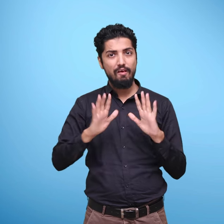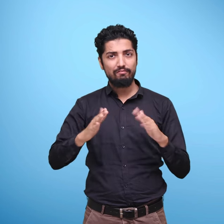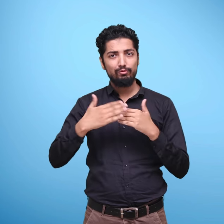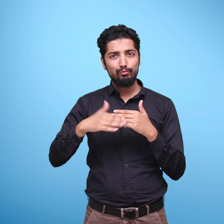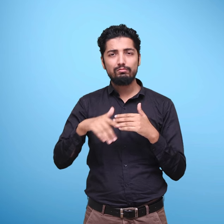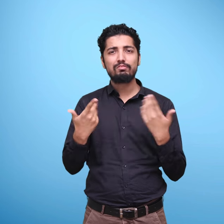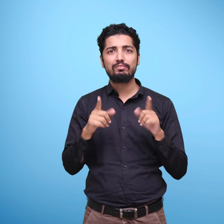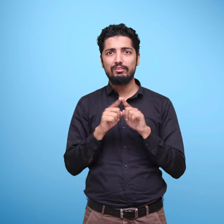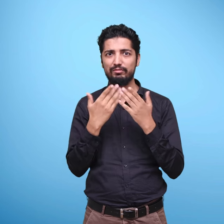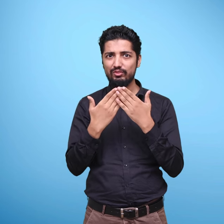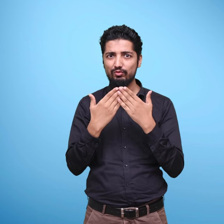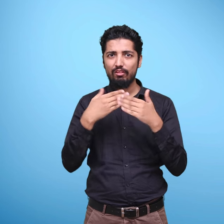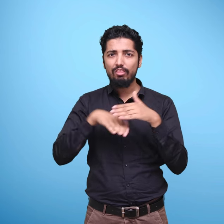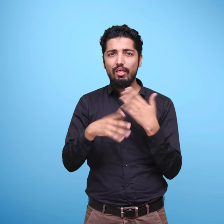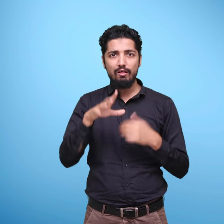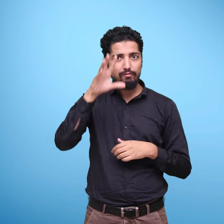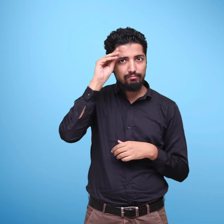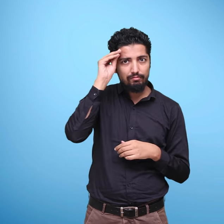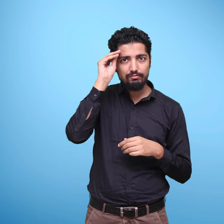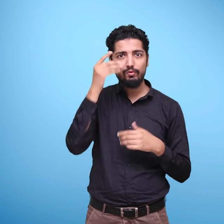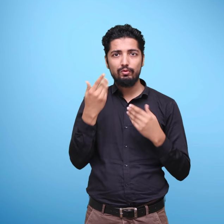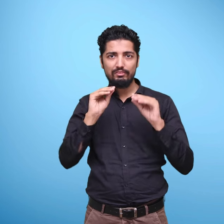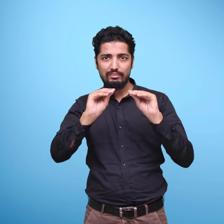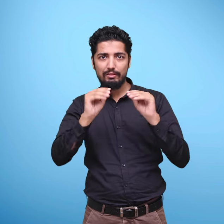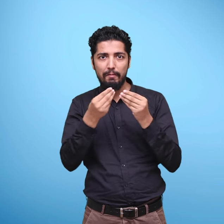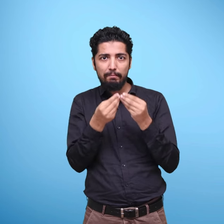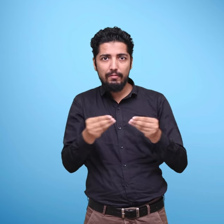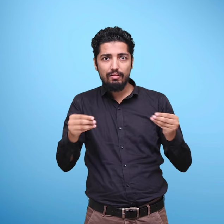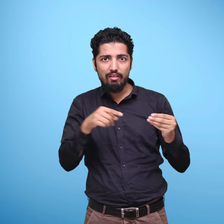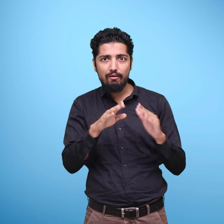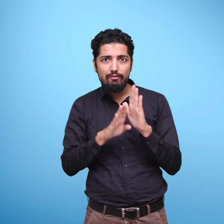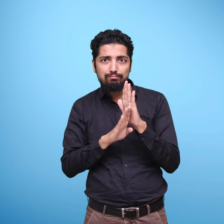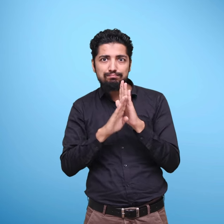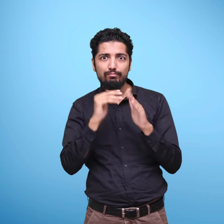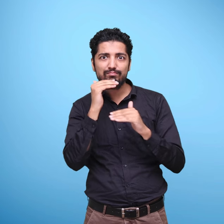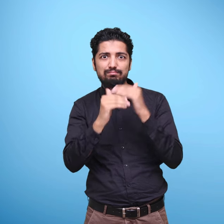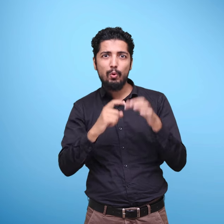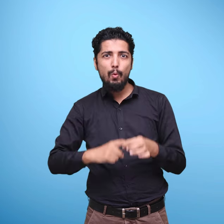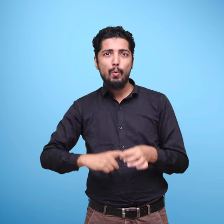समस्त हित धारकों से महत्वपून टिपपणियों और सुझावों की अपेक्षा करती है